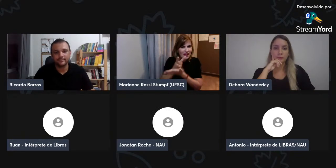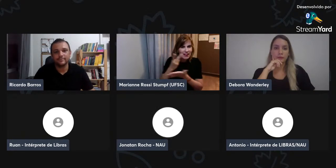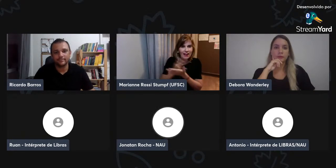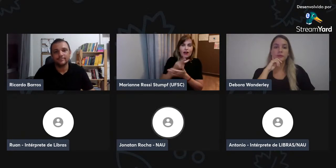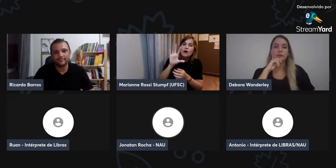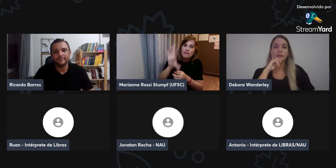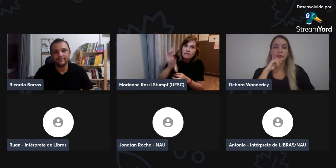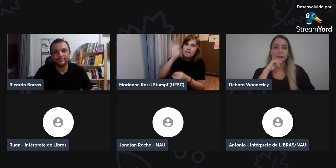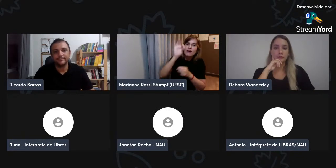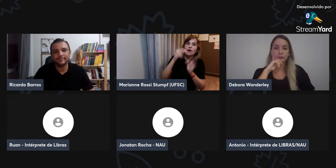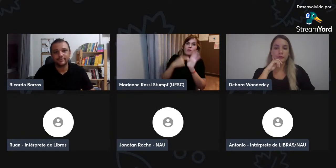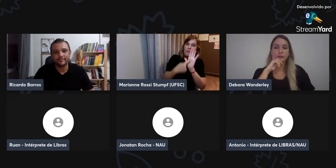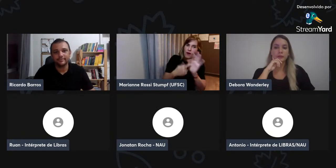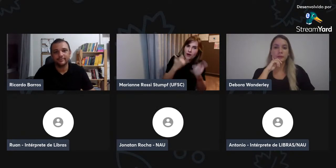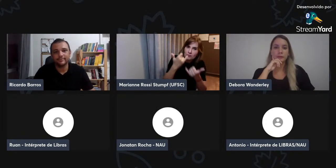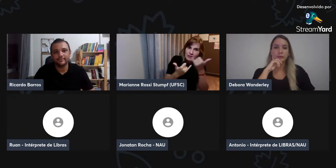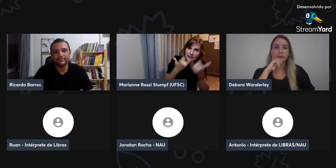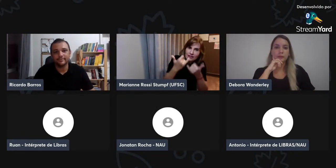então,